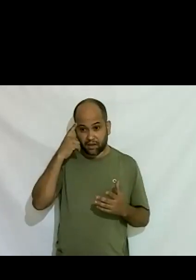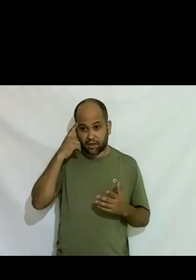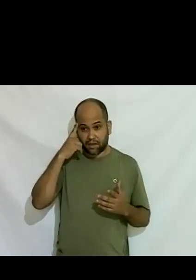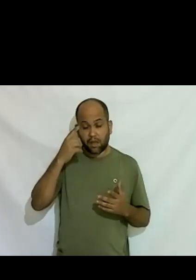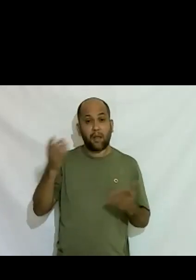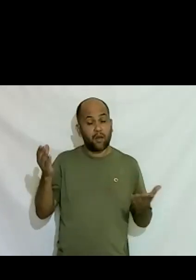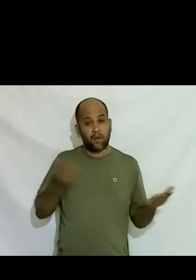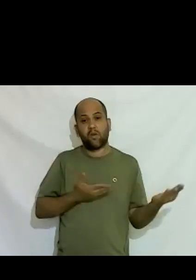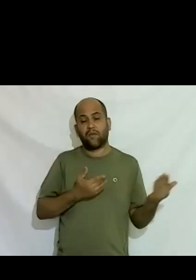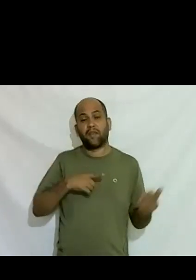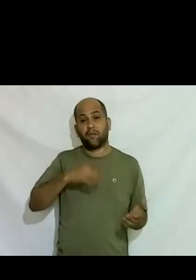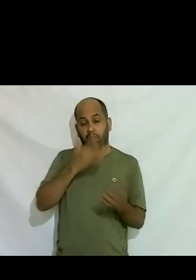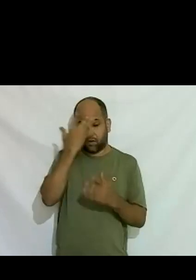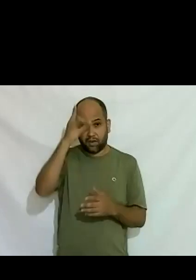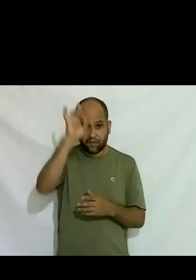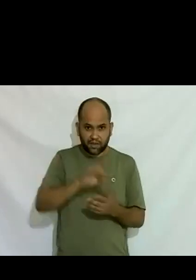coisas desse tipo